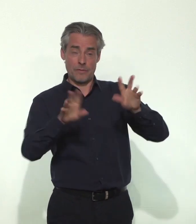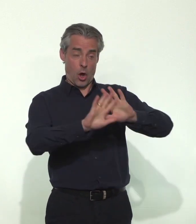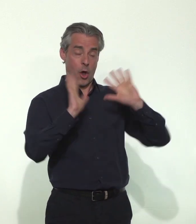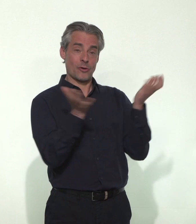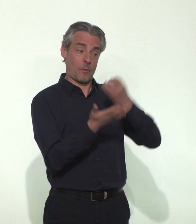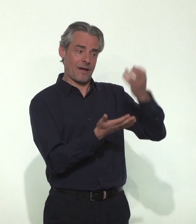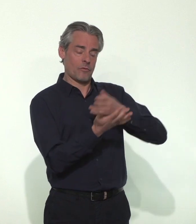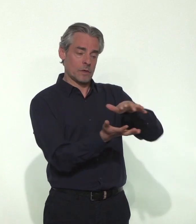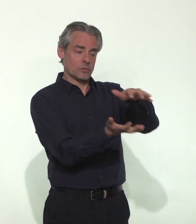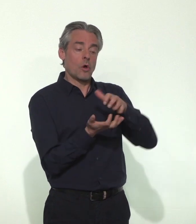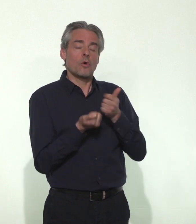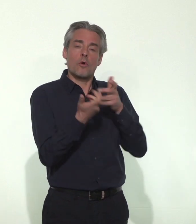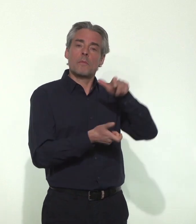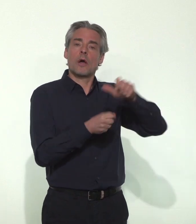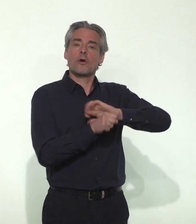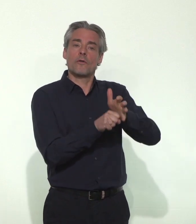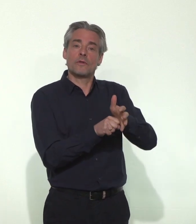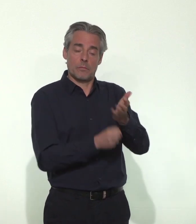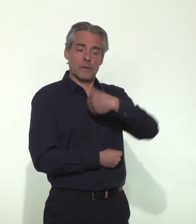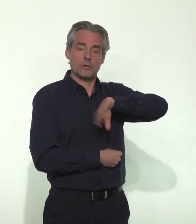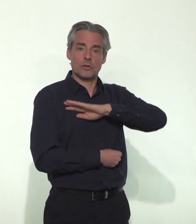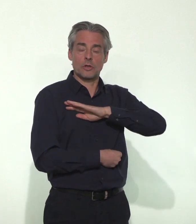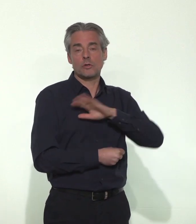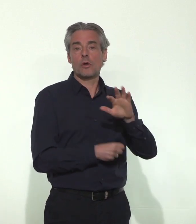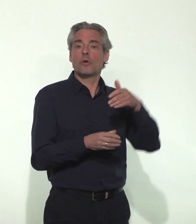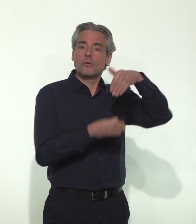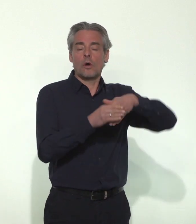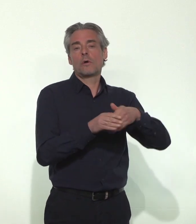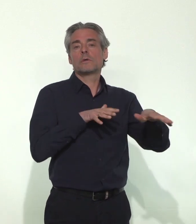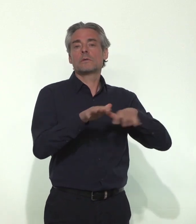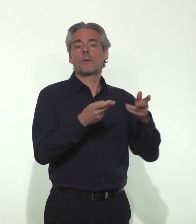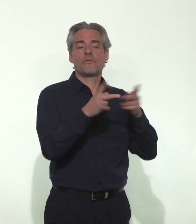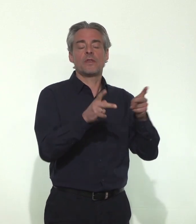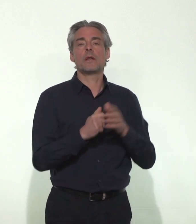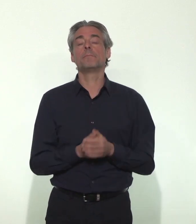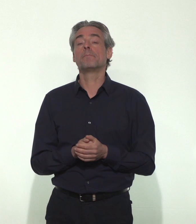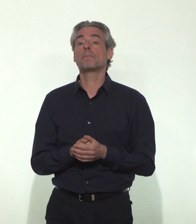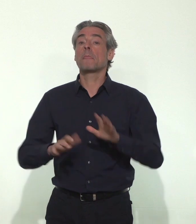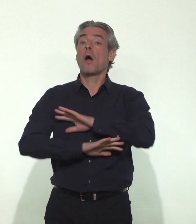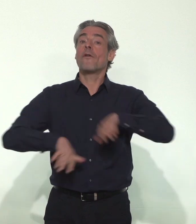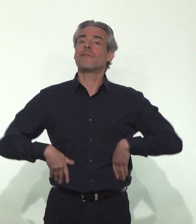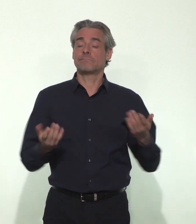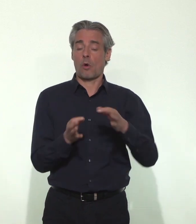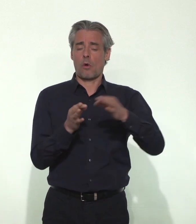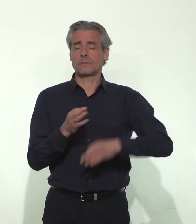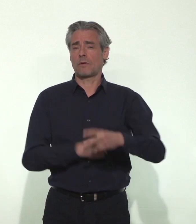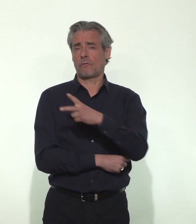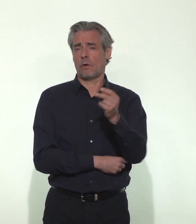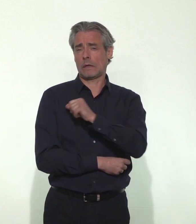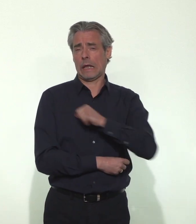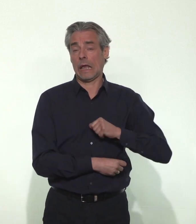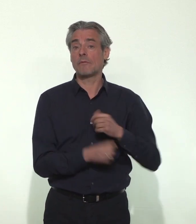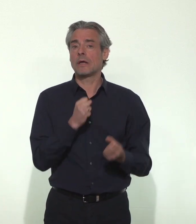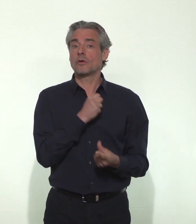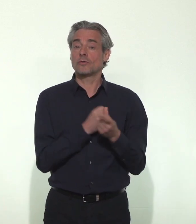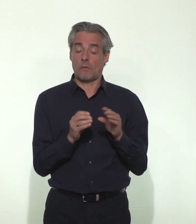le nombre de cas de Covid-19 pris en charge en ville. Enfin, les conséquences les plus graves mais